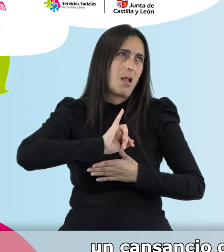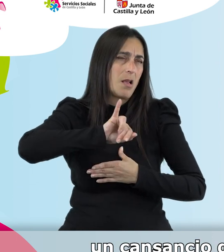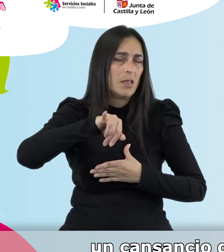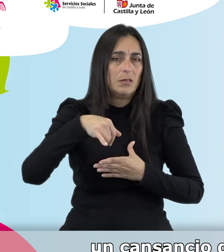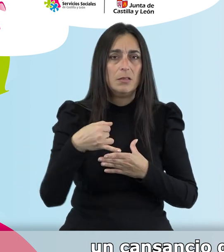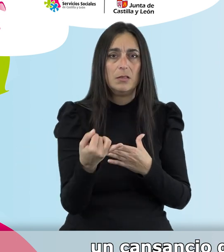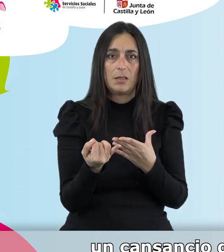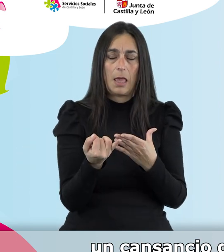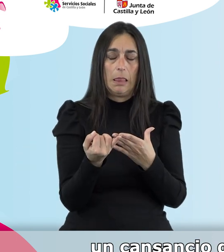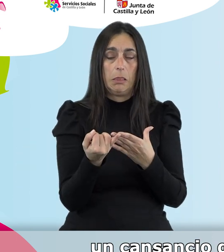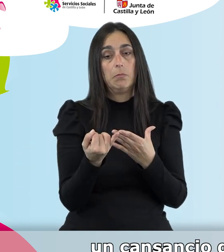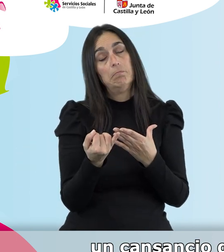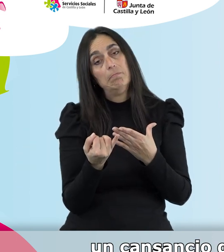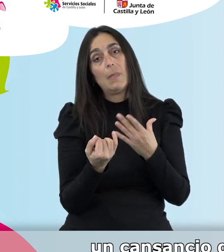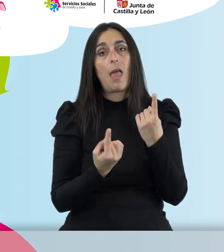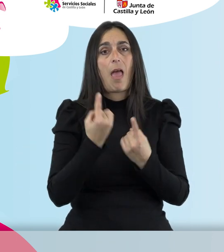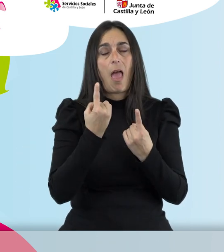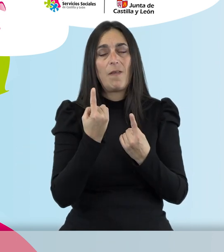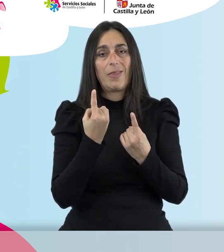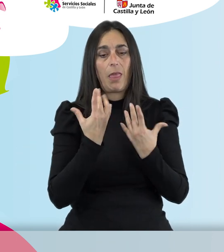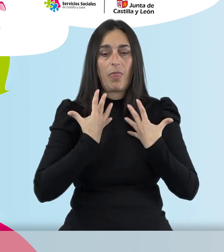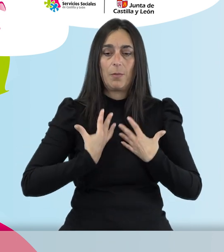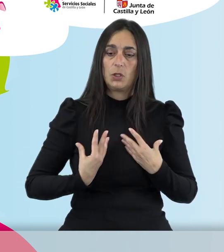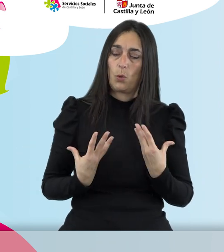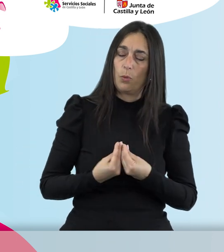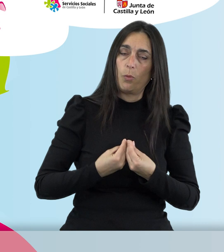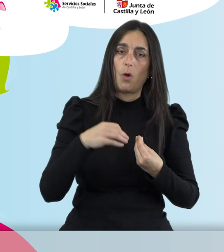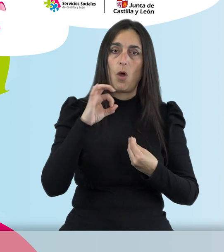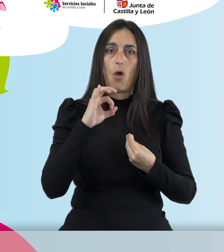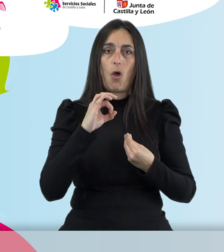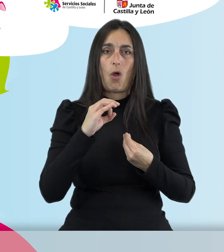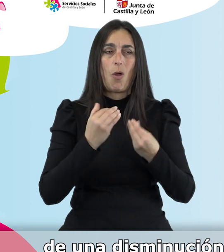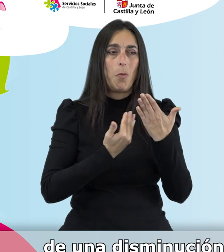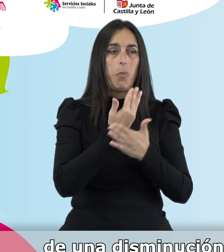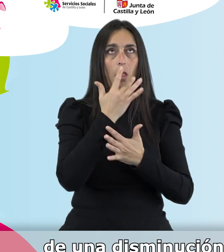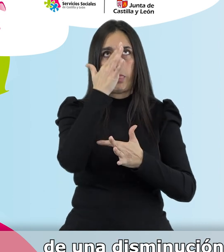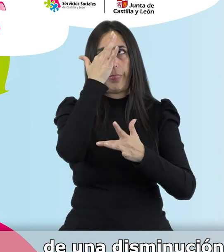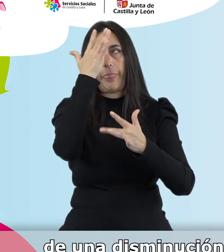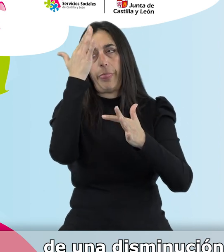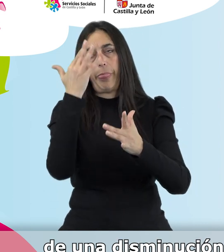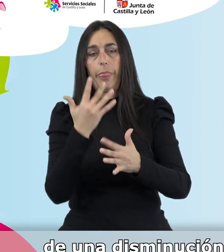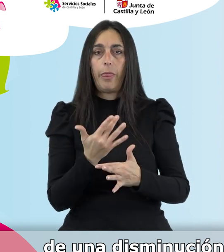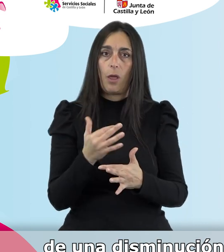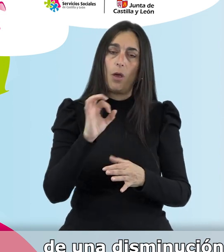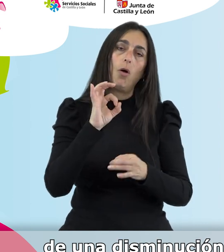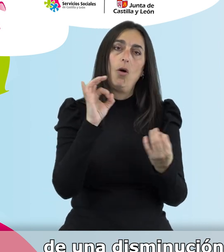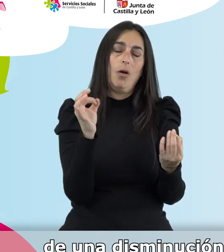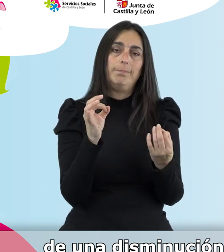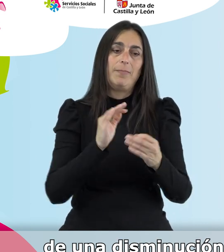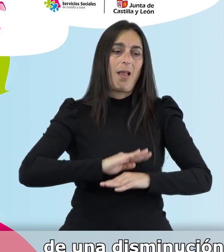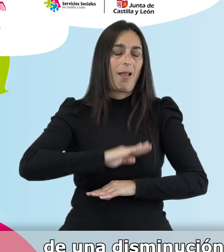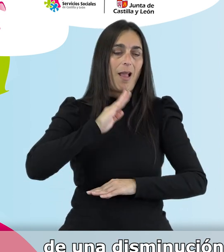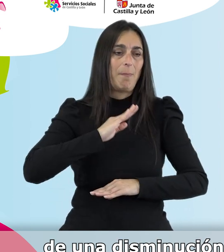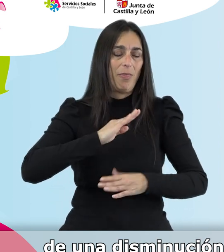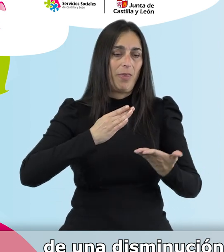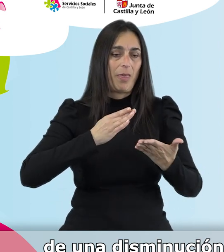que a veces suele ir acompañado de depresión, de una solorencia diurna, de una disminución de la capacidad